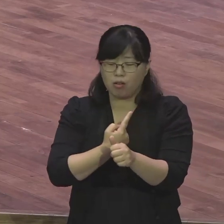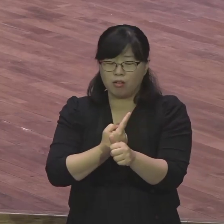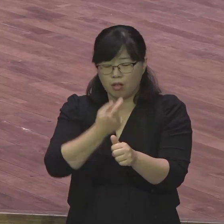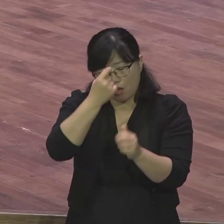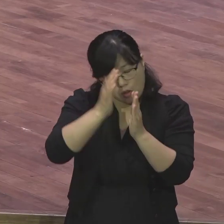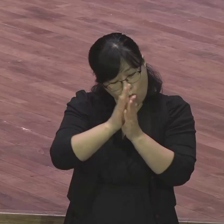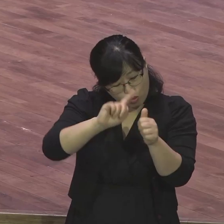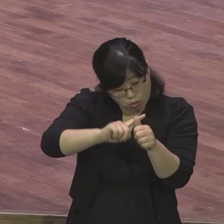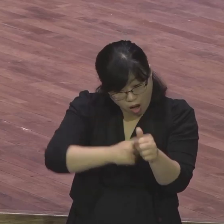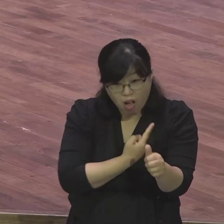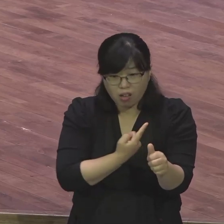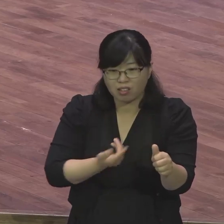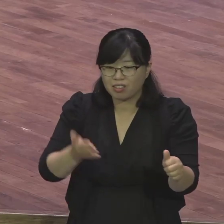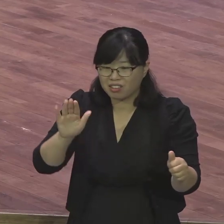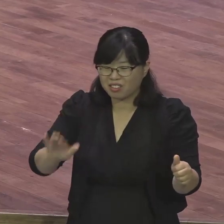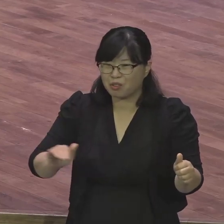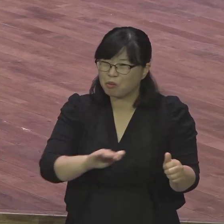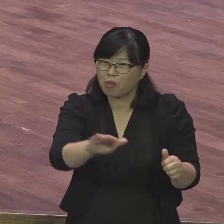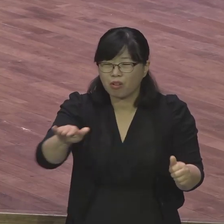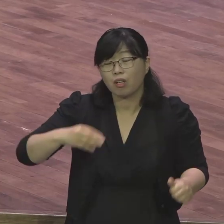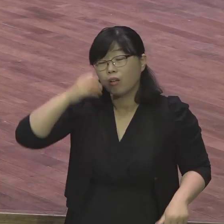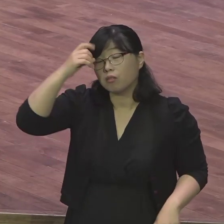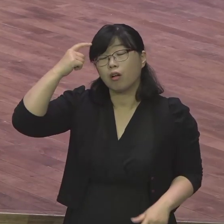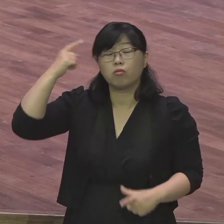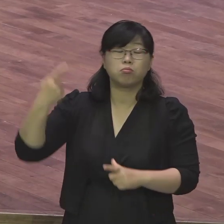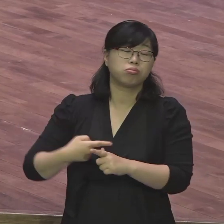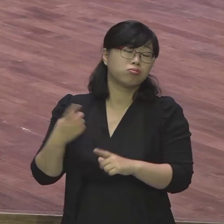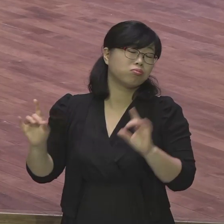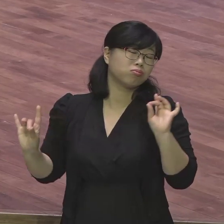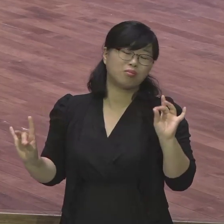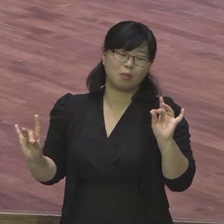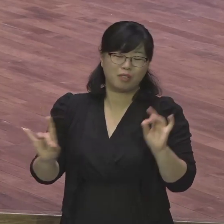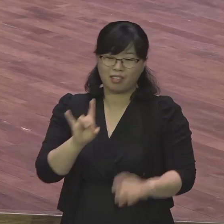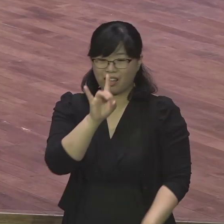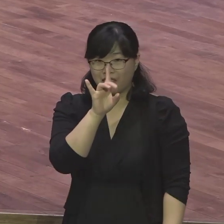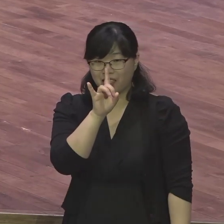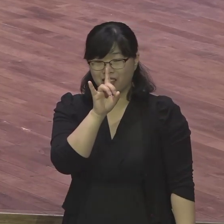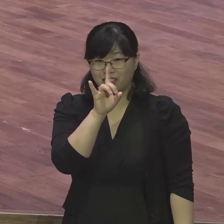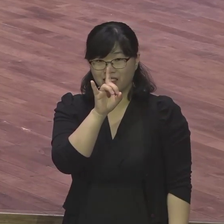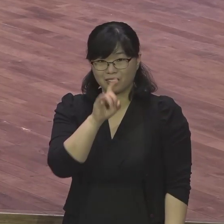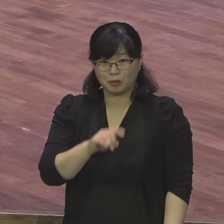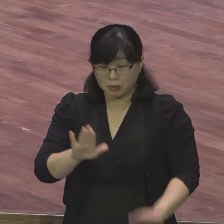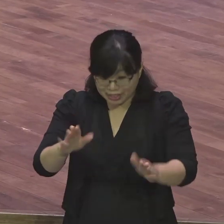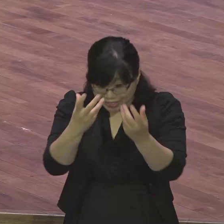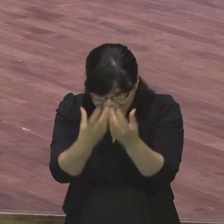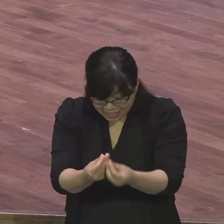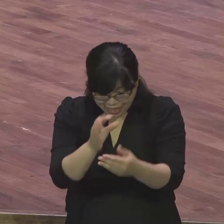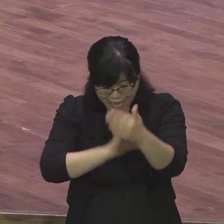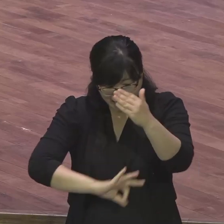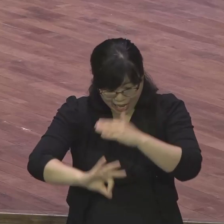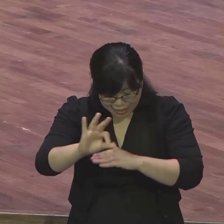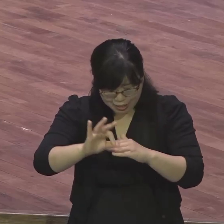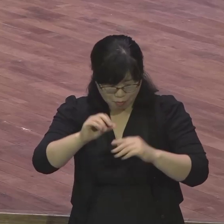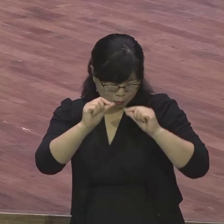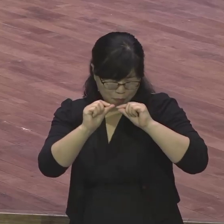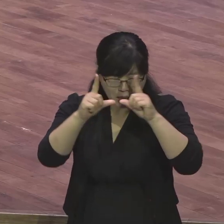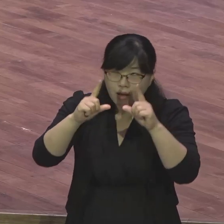뭐 잠을 자다가도 일어나도 신문을 보다도 뉴스를 보다도 뭘 하더라도 계속해서 설교 준비해요